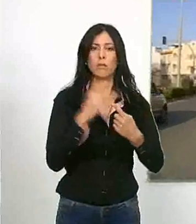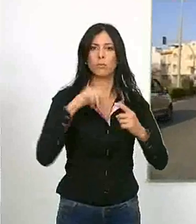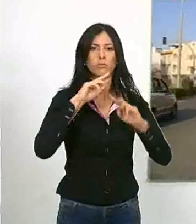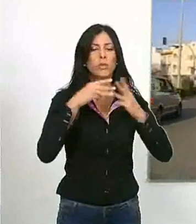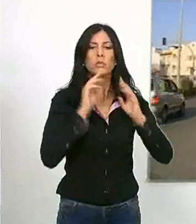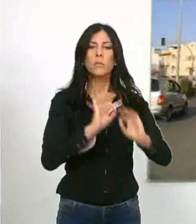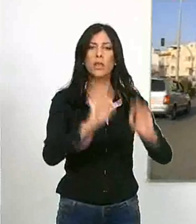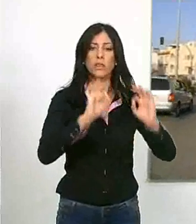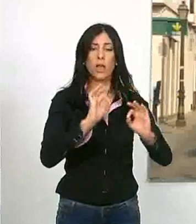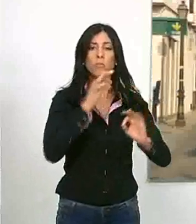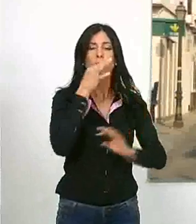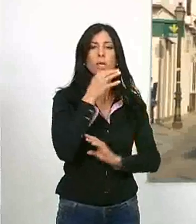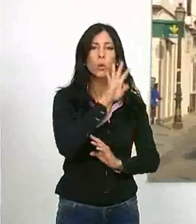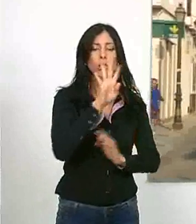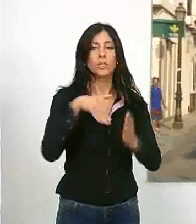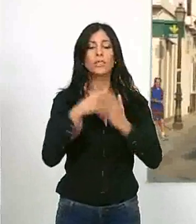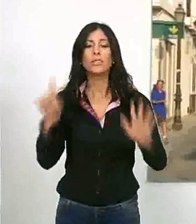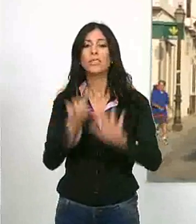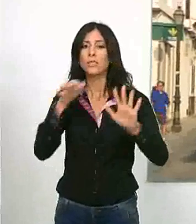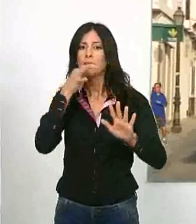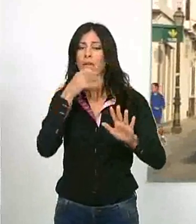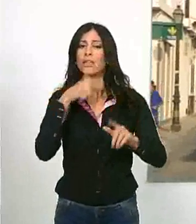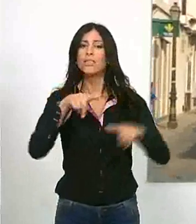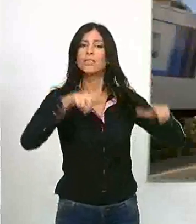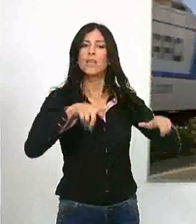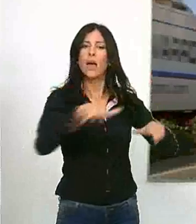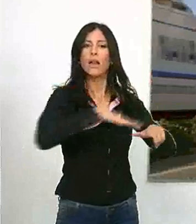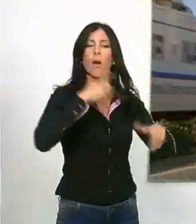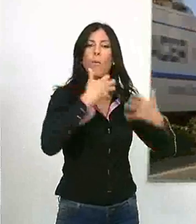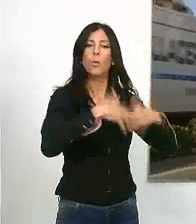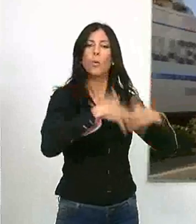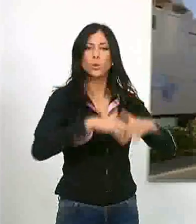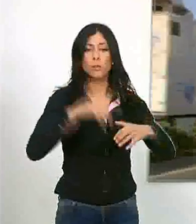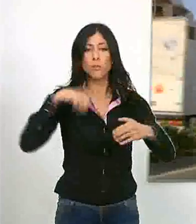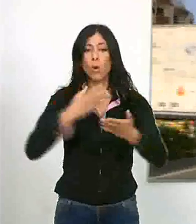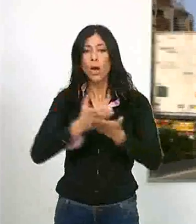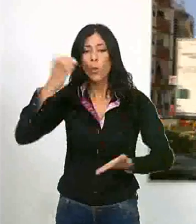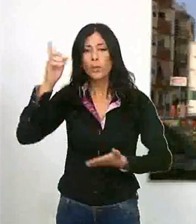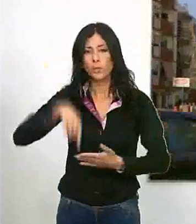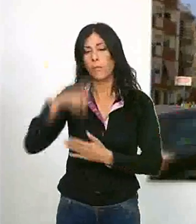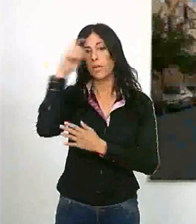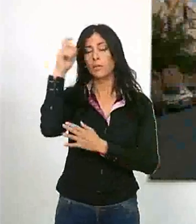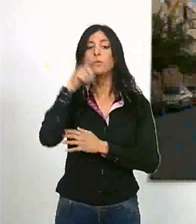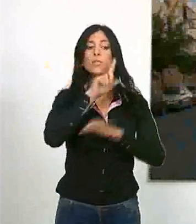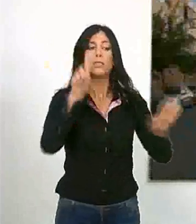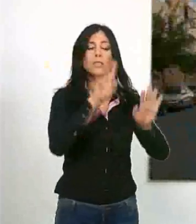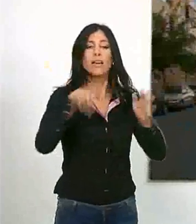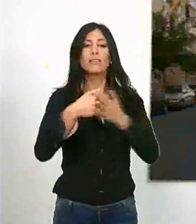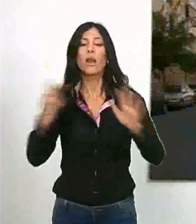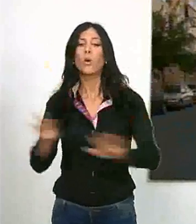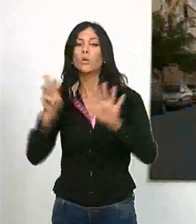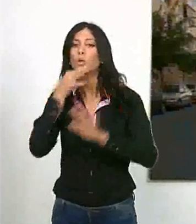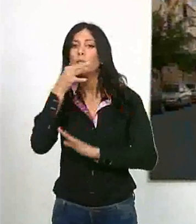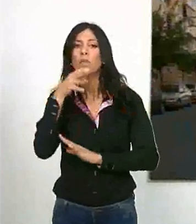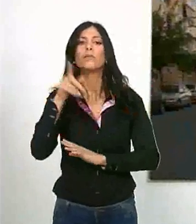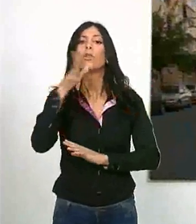jueves de 4 a 6 de la tarde en la sala de multiusos ante Calaonda y en Carchuna de 6 a 8 de la tarde